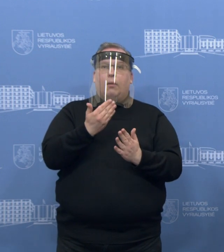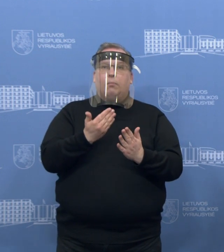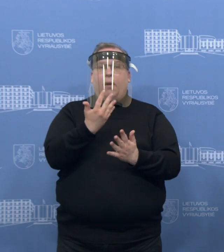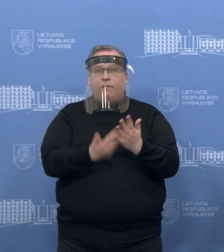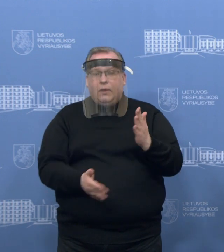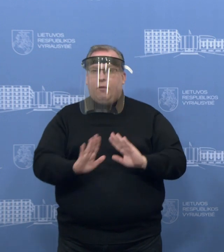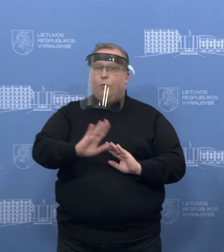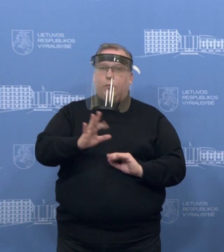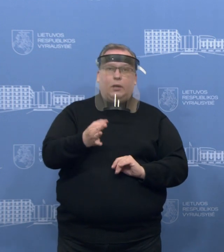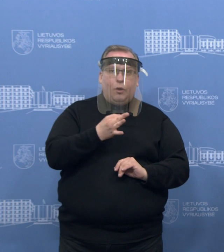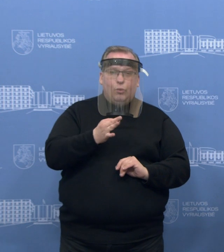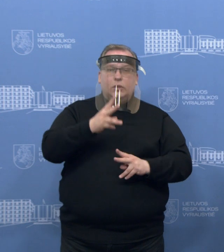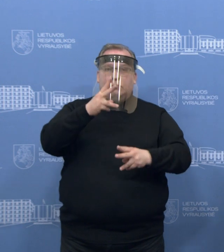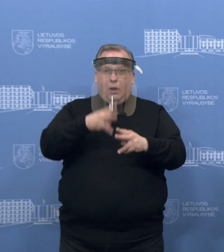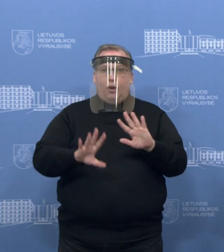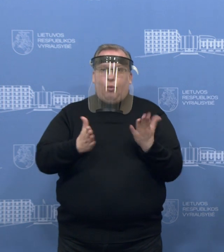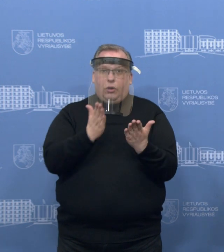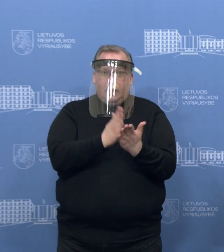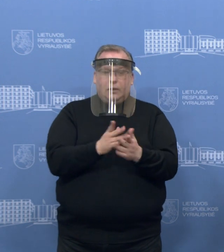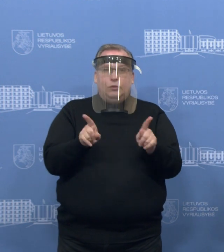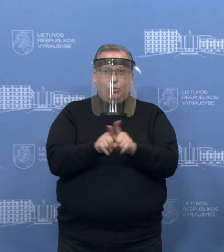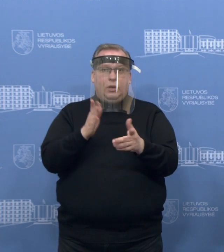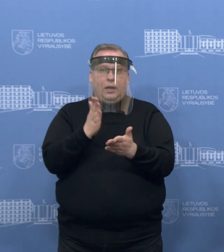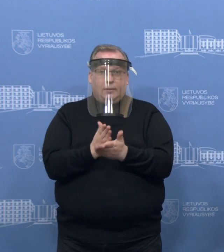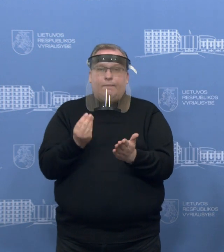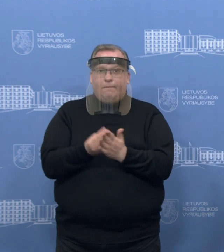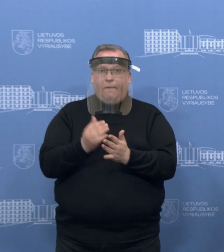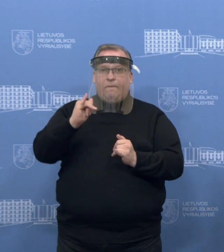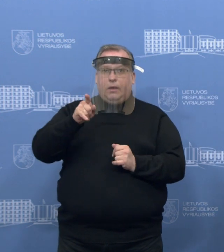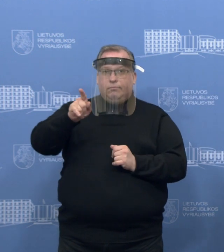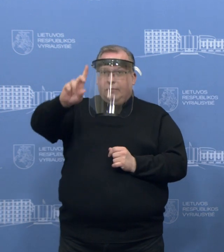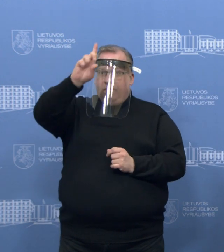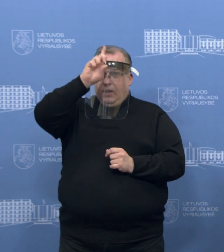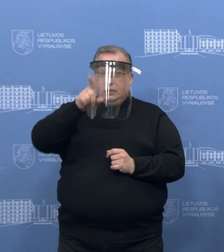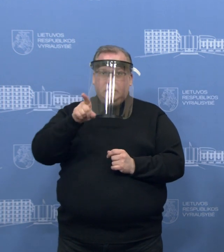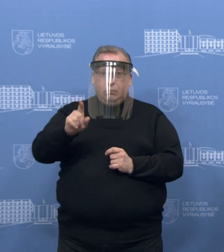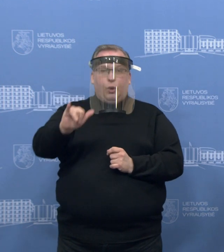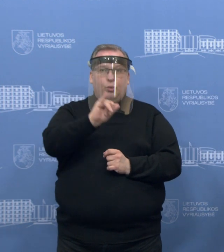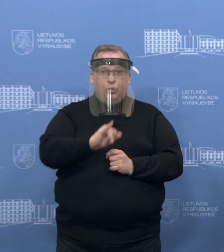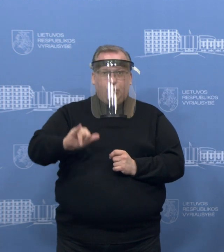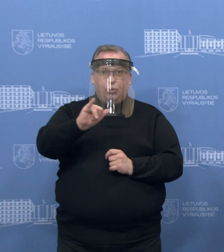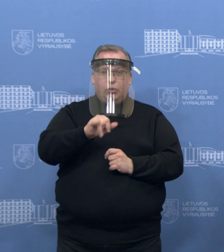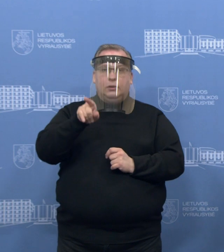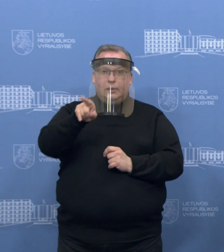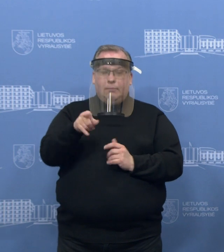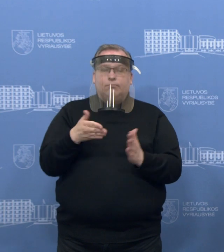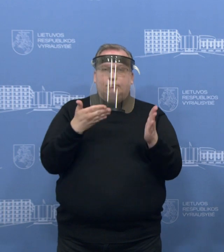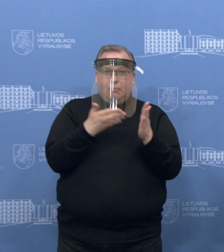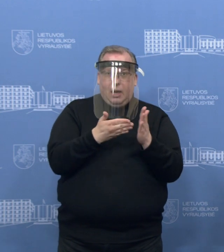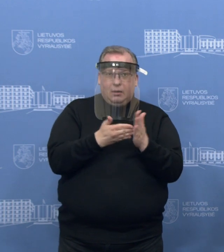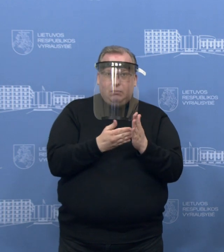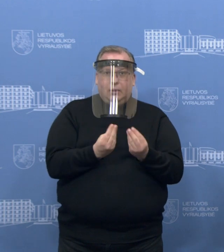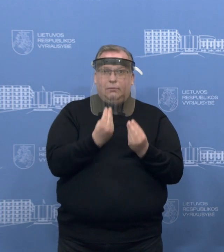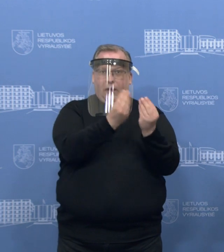tai matyt, sprendimai, kokia yra tokia yra, vertins tos valstybės, kurio mes tą humanitarinę simbolinę